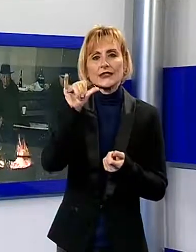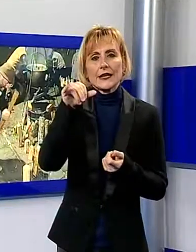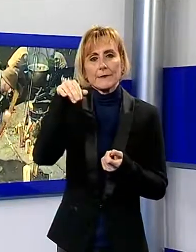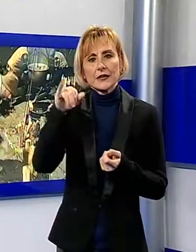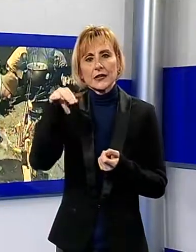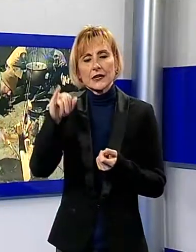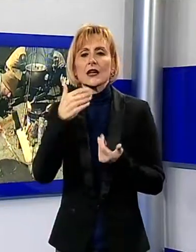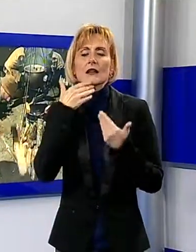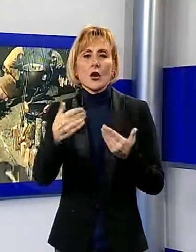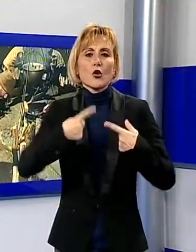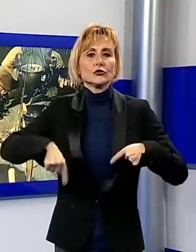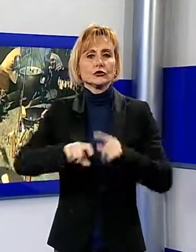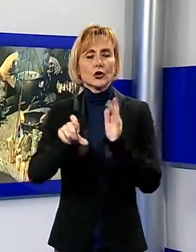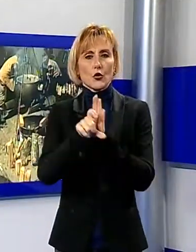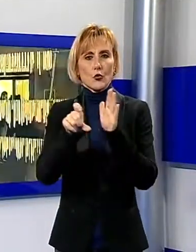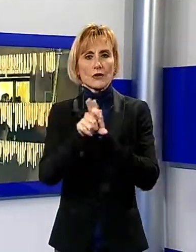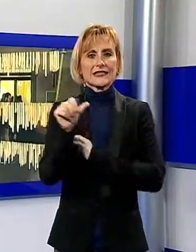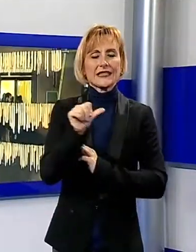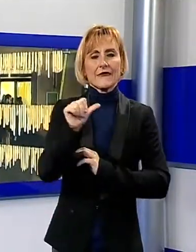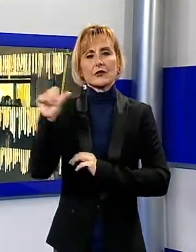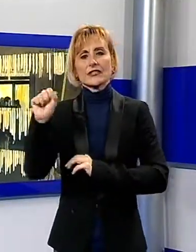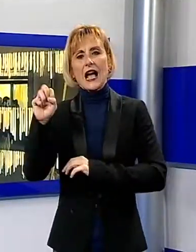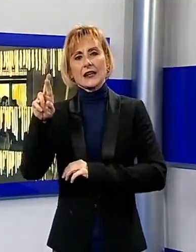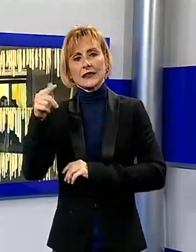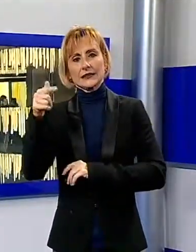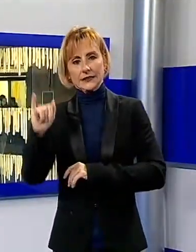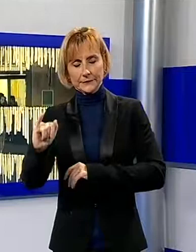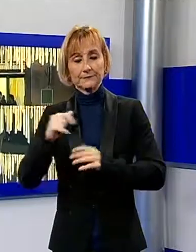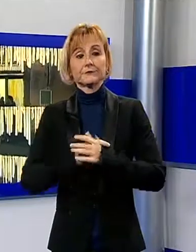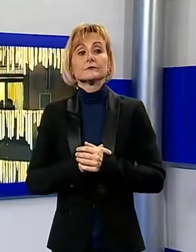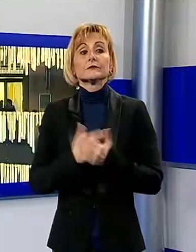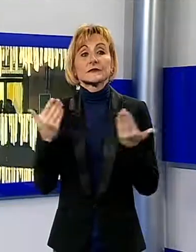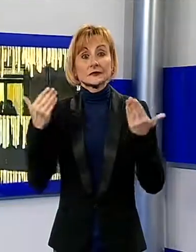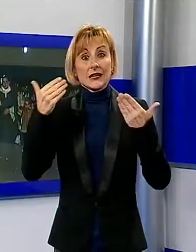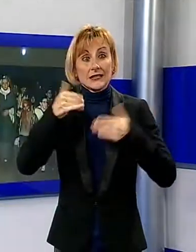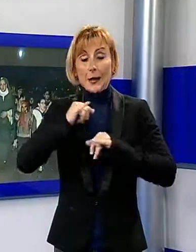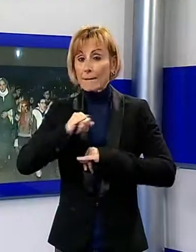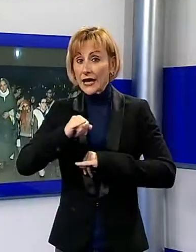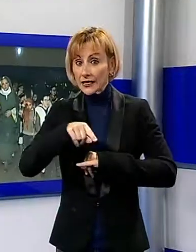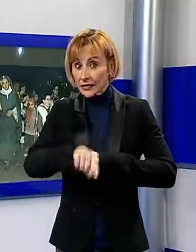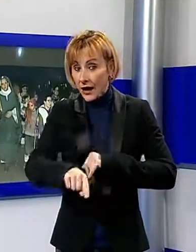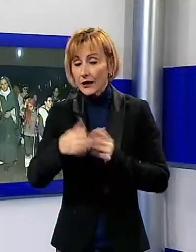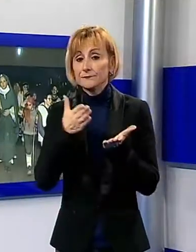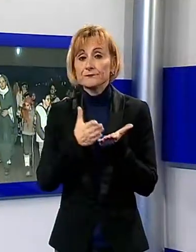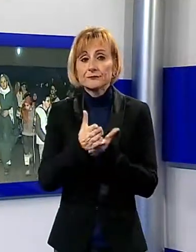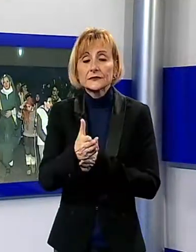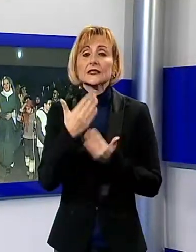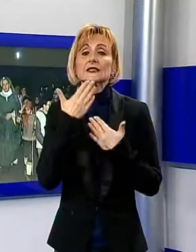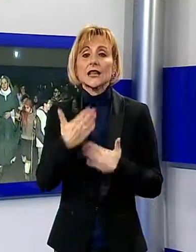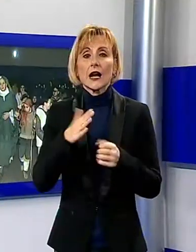consigliere comunale Stefano Santi. E a metà di una serata fredda al punto giusto è passata la Sacra Famiglia che poi ha raggiunto